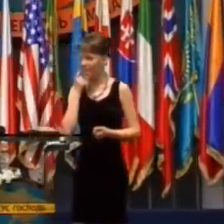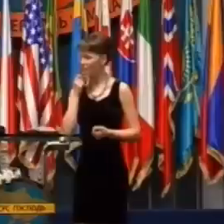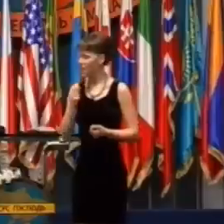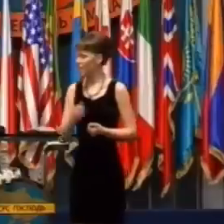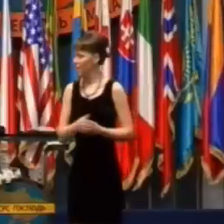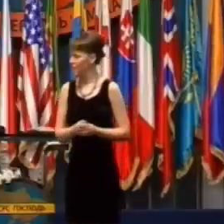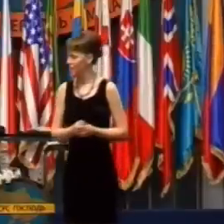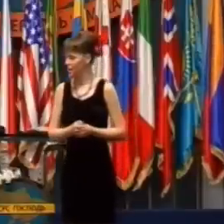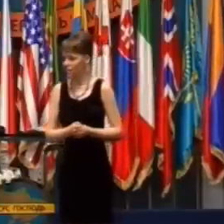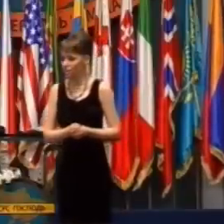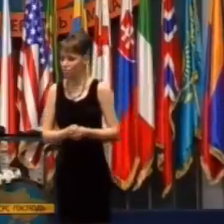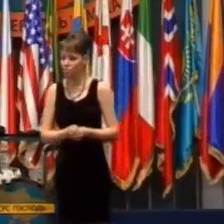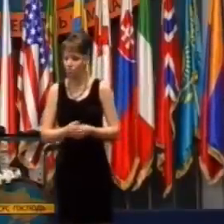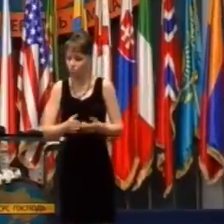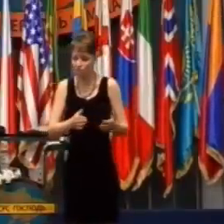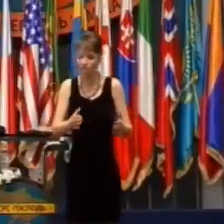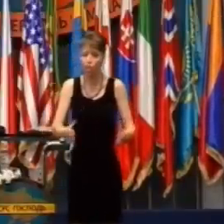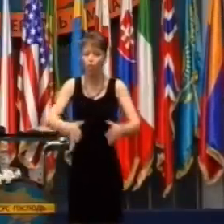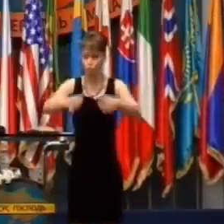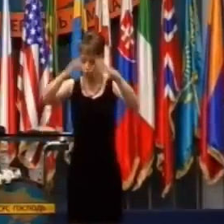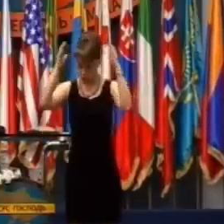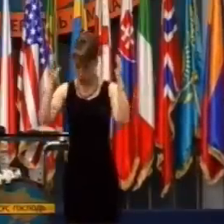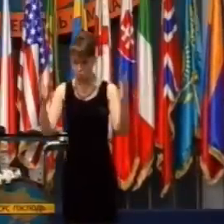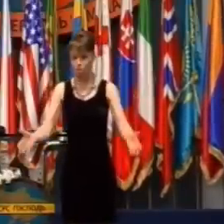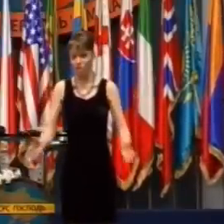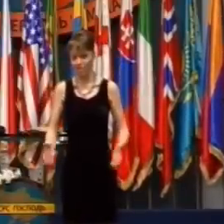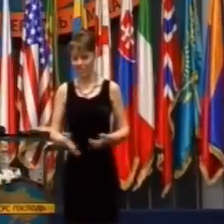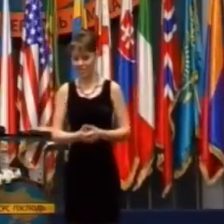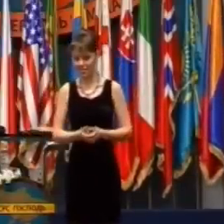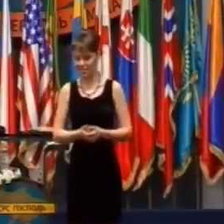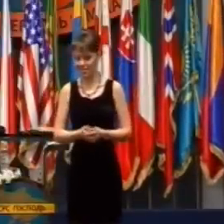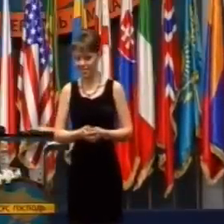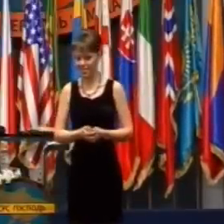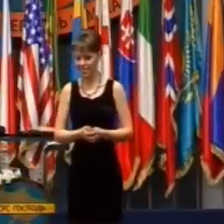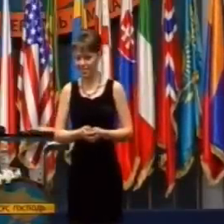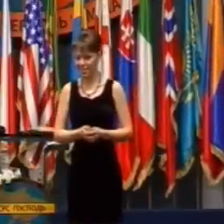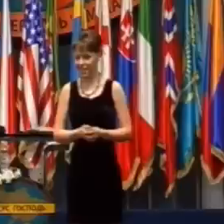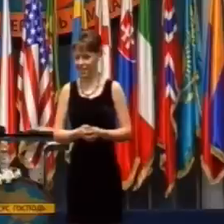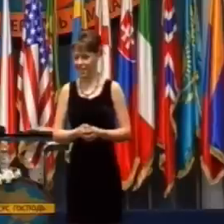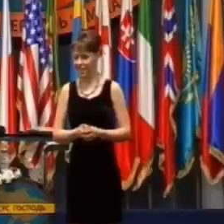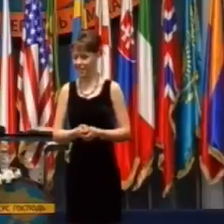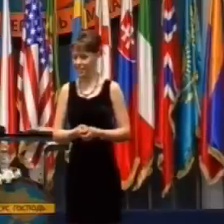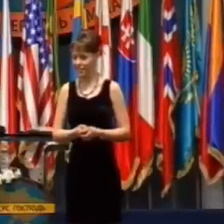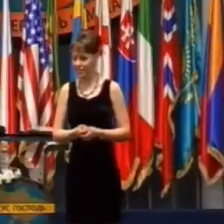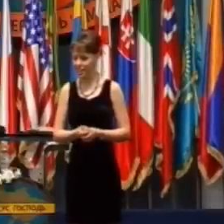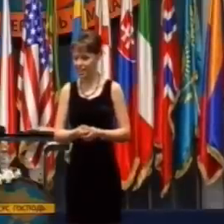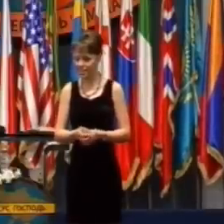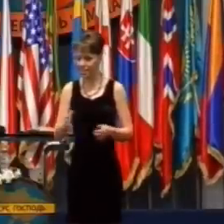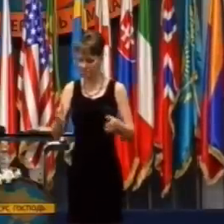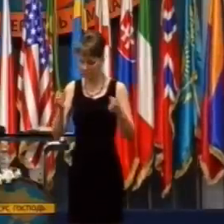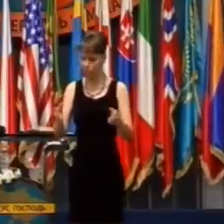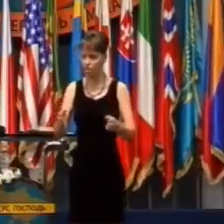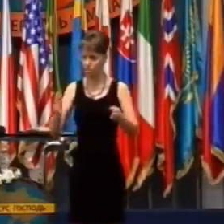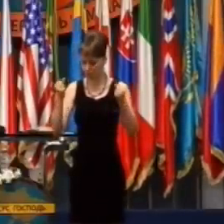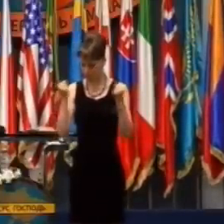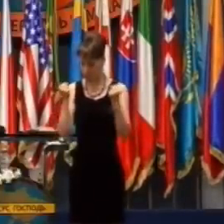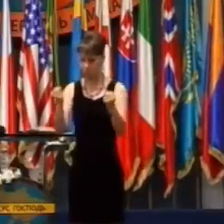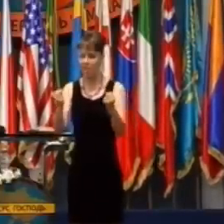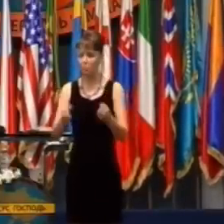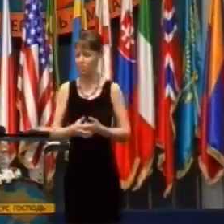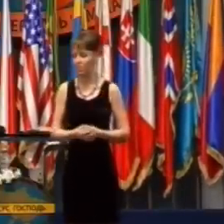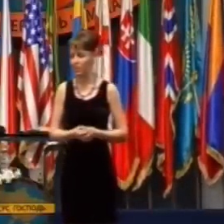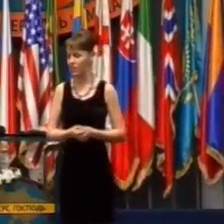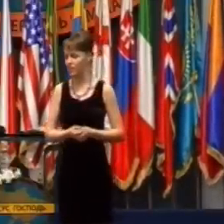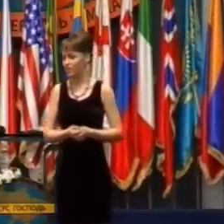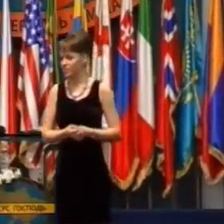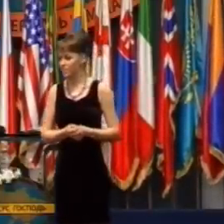ak nechcete, aby niečo nebolo rozbité a zničené, pretože oni sú dobrí práve v